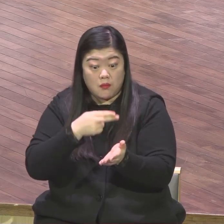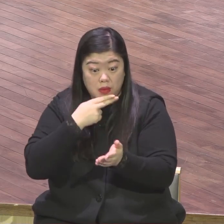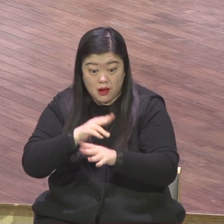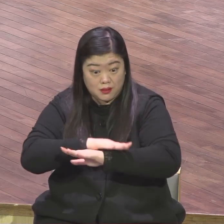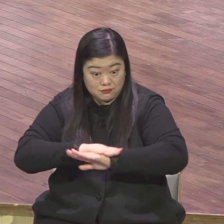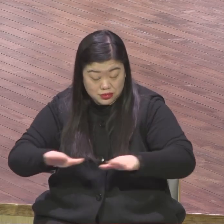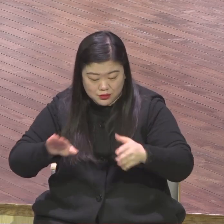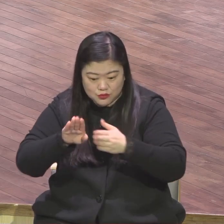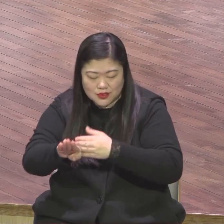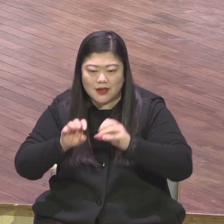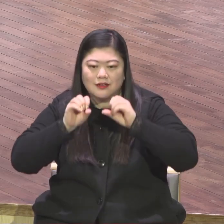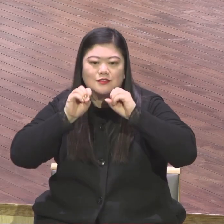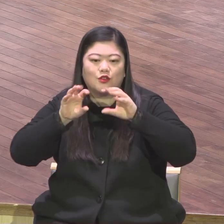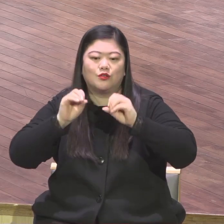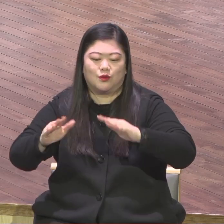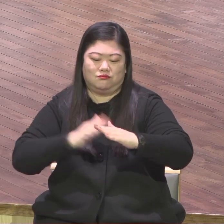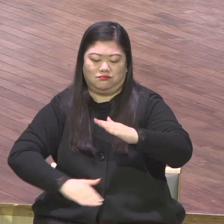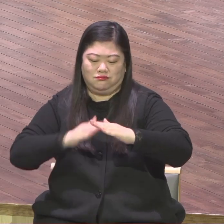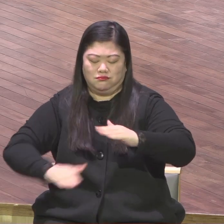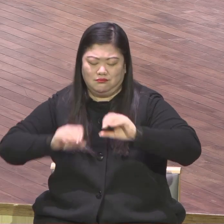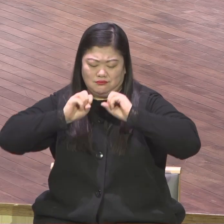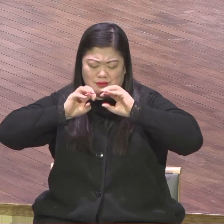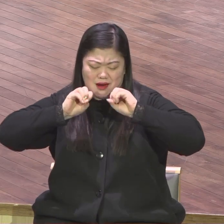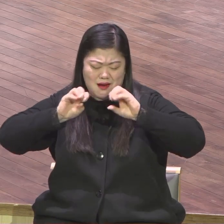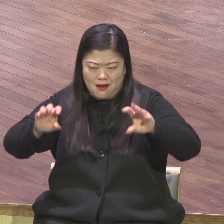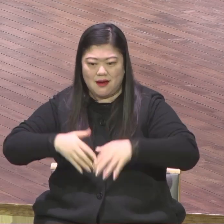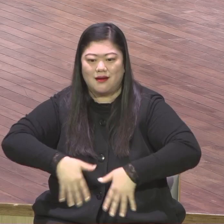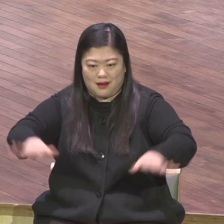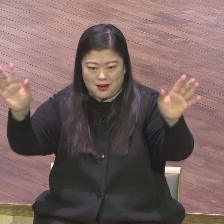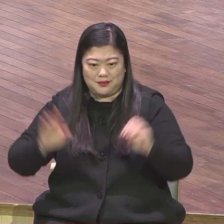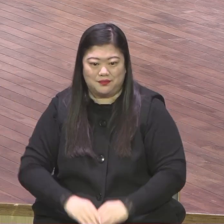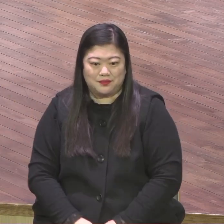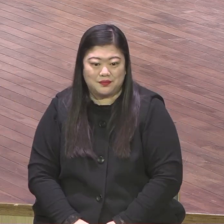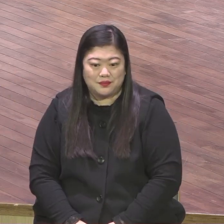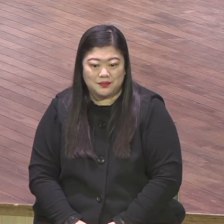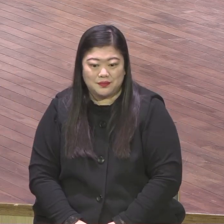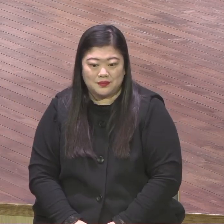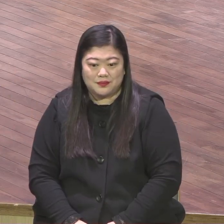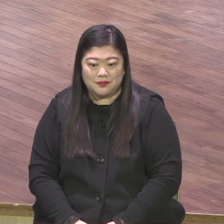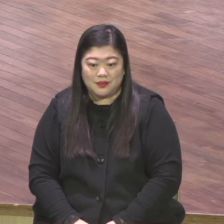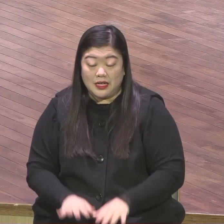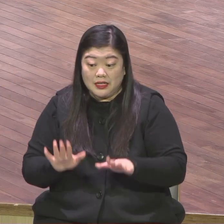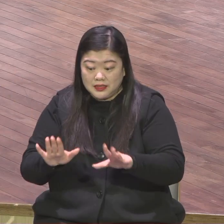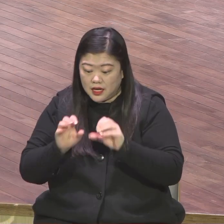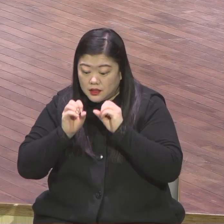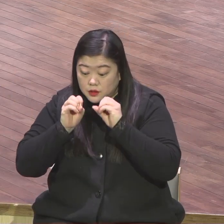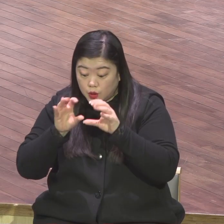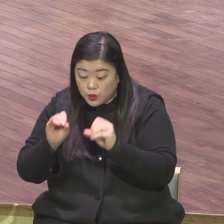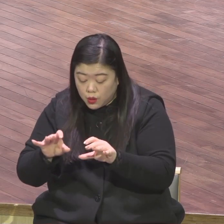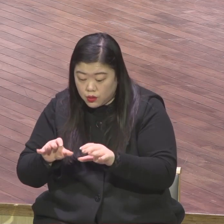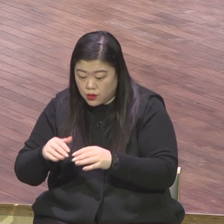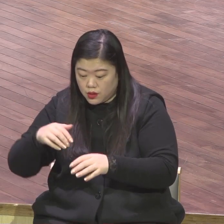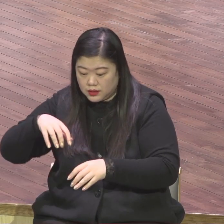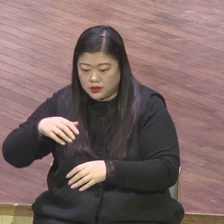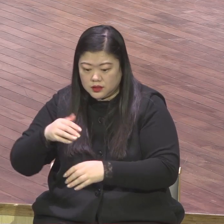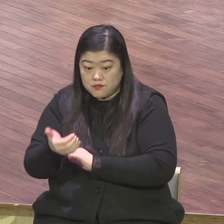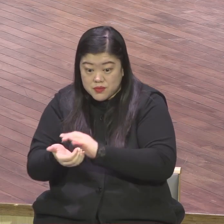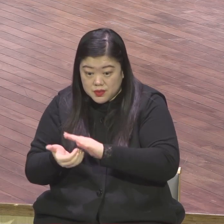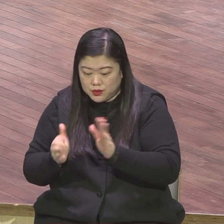성교의 플랫폼을 딱 구축해 주셨습니다 이제는 구축된 플랫폼 위에서 하나님의